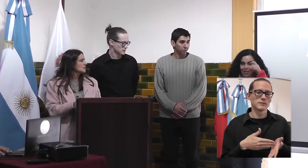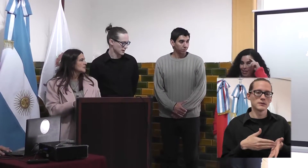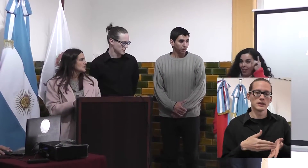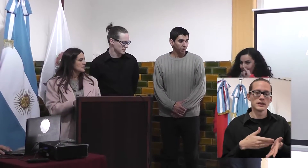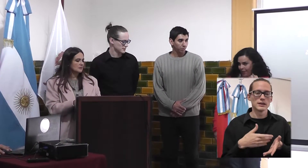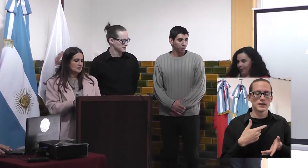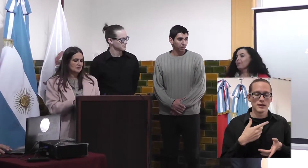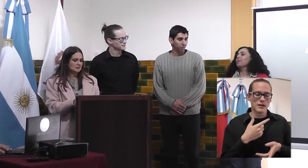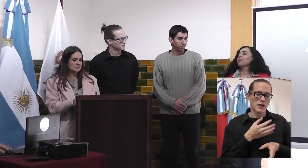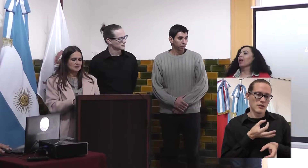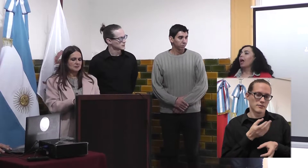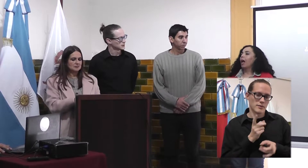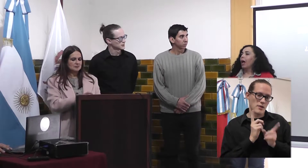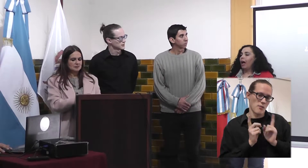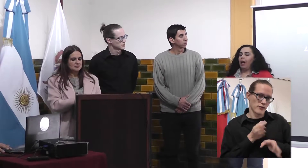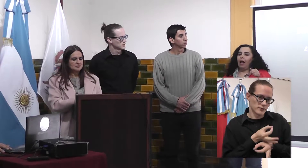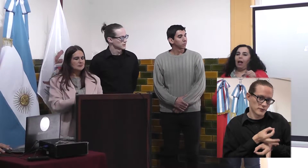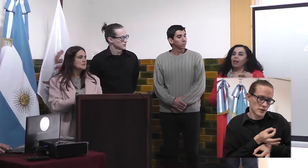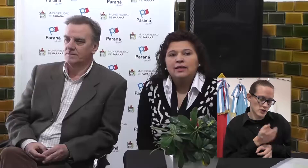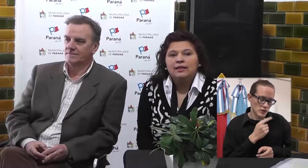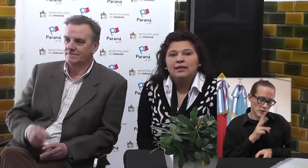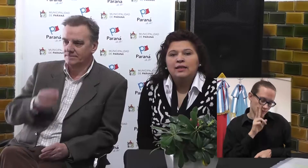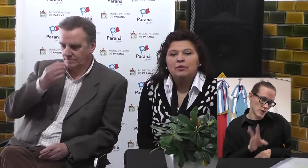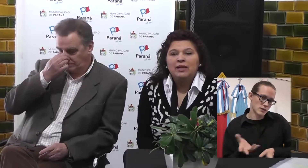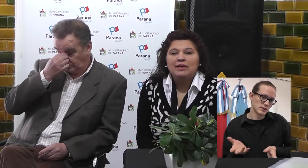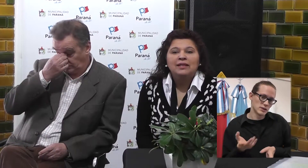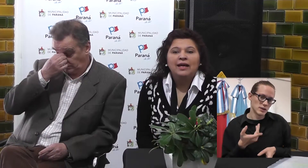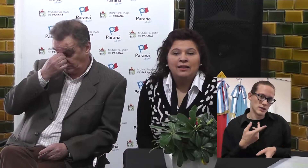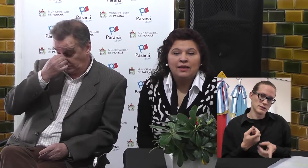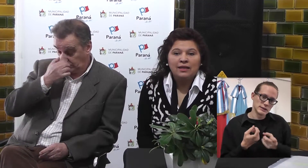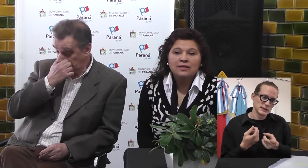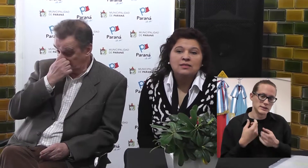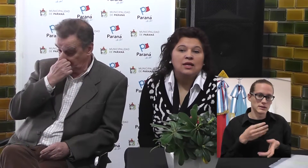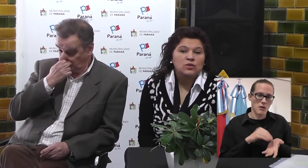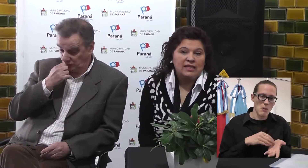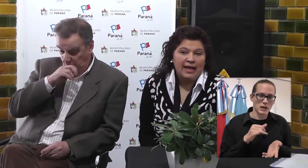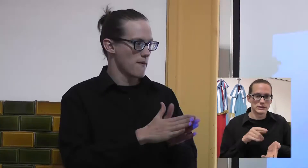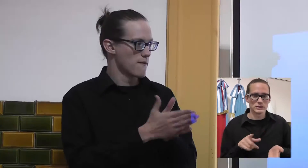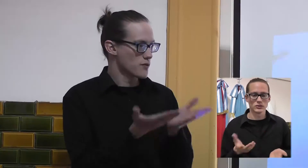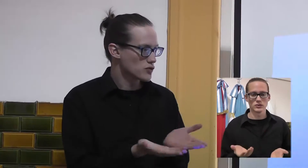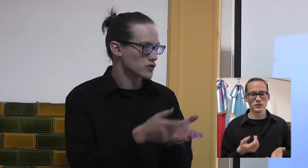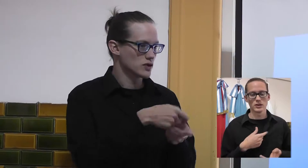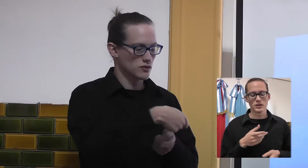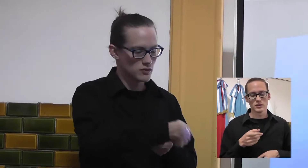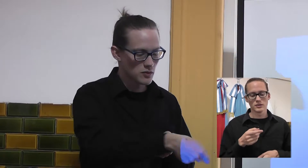los capacitadores que se necesita, pero es para empleados municipales. Insisto, por un lado esto nos va a permitir llegar